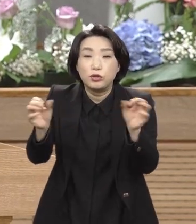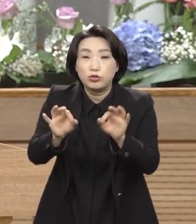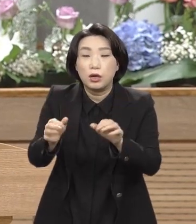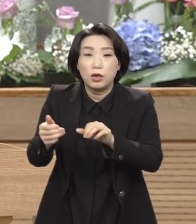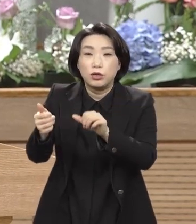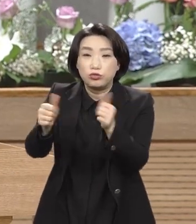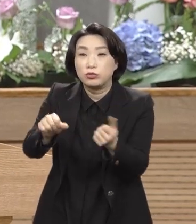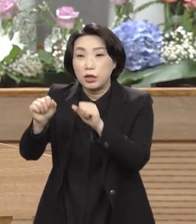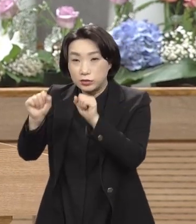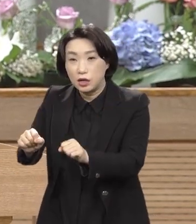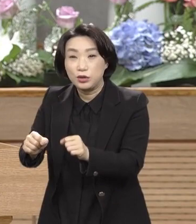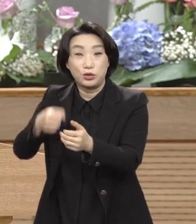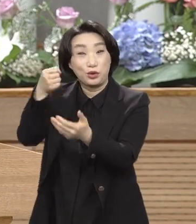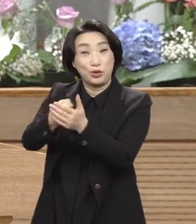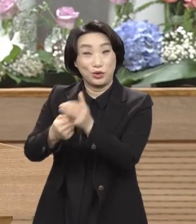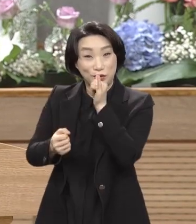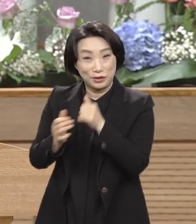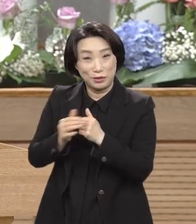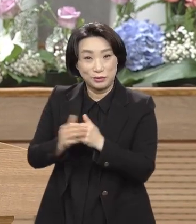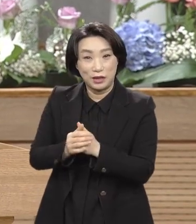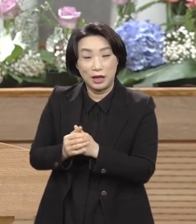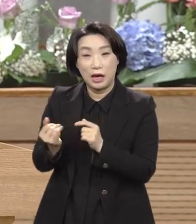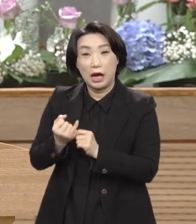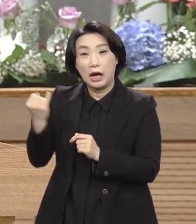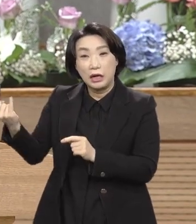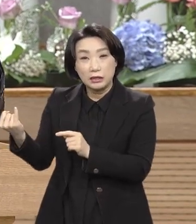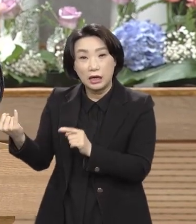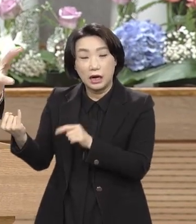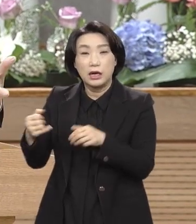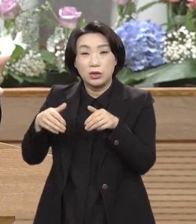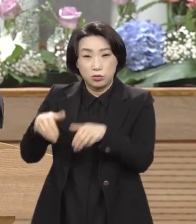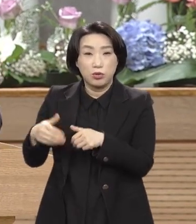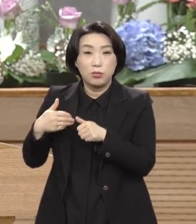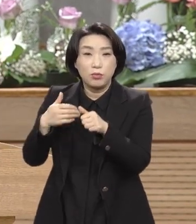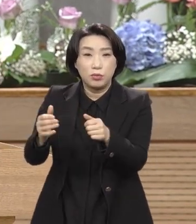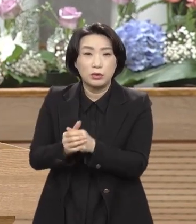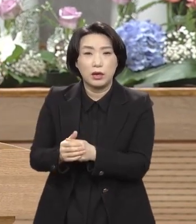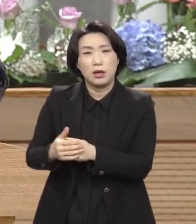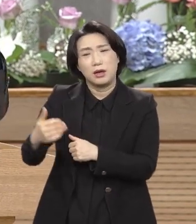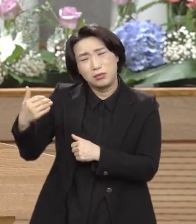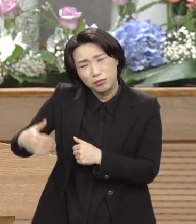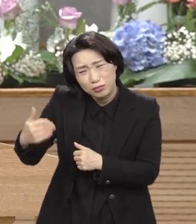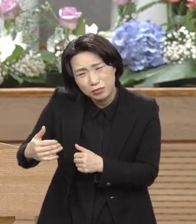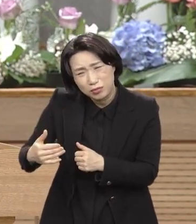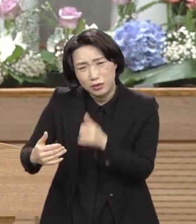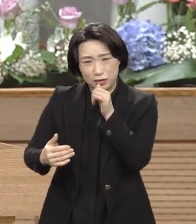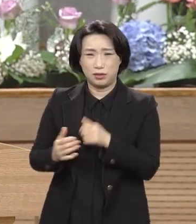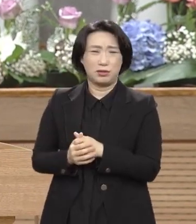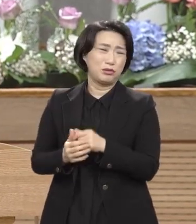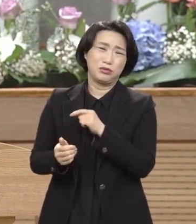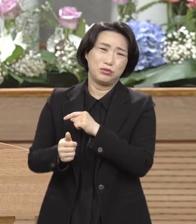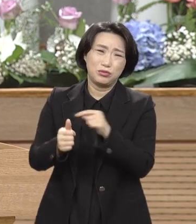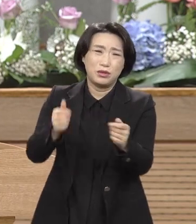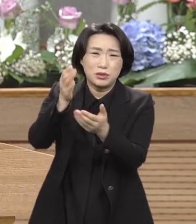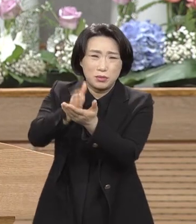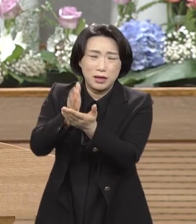사느냐에 달려있으니까 자기 아내가 사람을 보내서 그렇게 죽여서는 안 된다고 말을 해